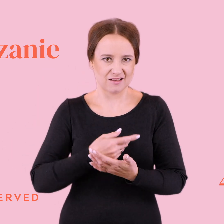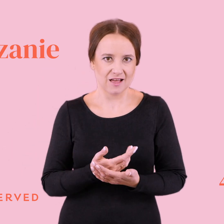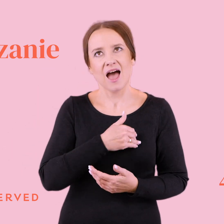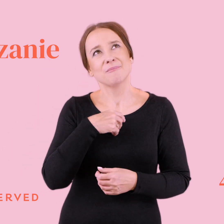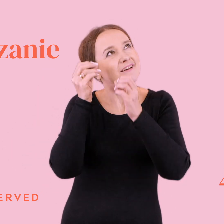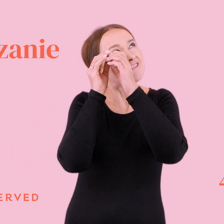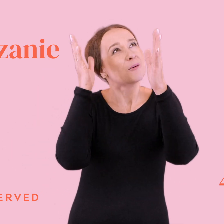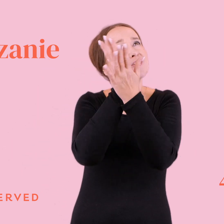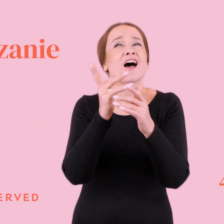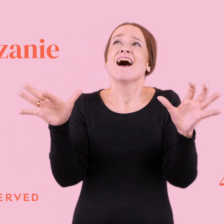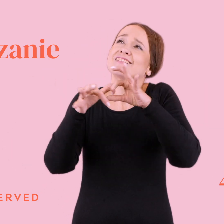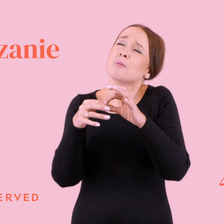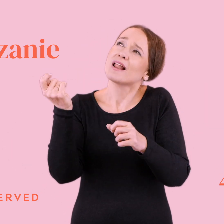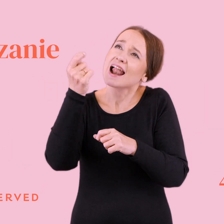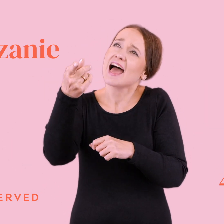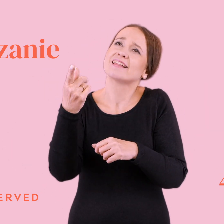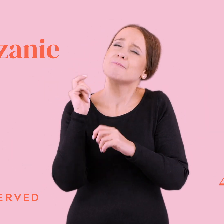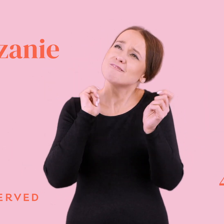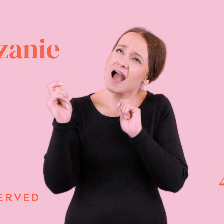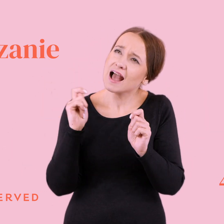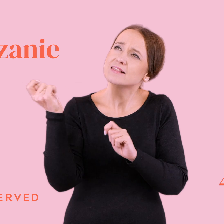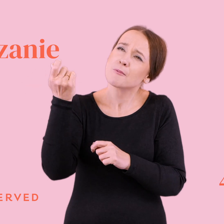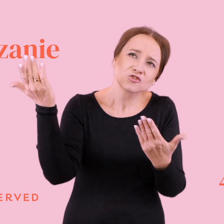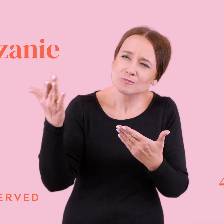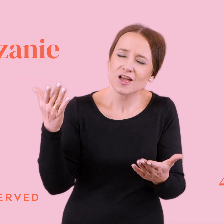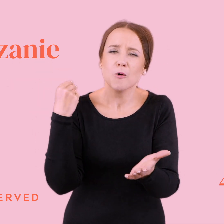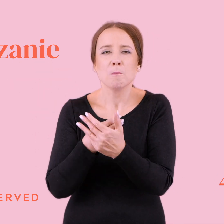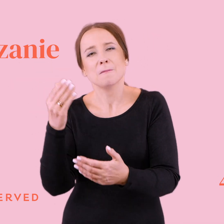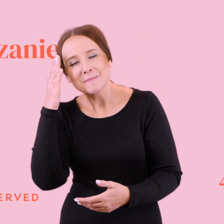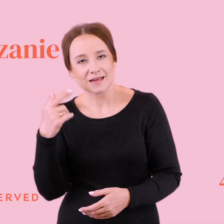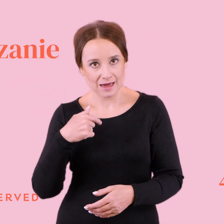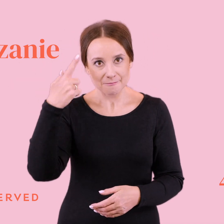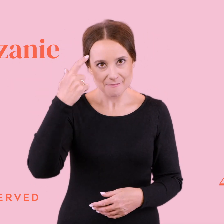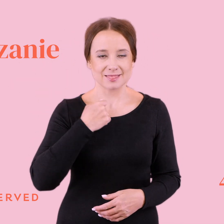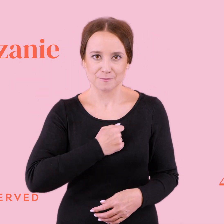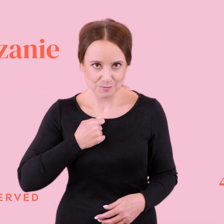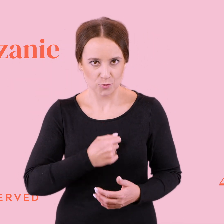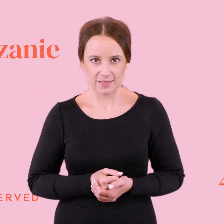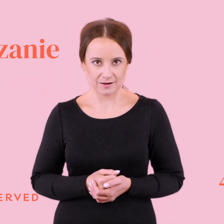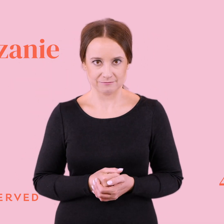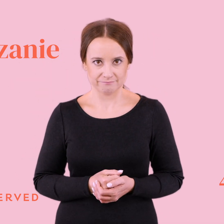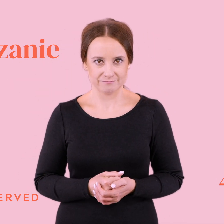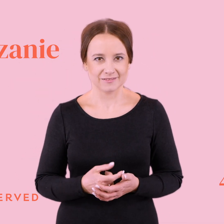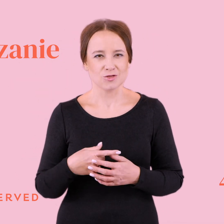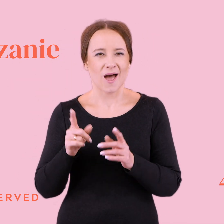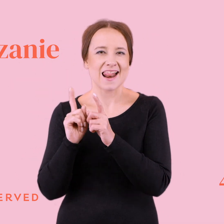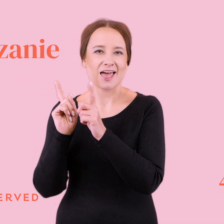wyobraźni wspólne wakacje, nie? I gdzie sobie kupimy mieszkanie wspólnie. No ja pamiętam na przykład ten smutek. To taki randkowy kac.